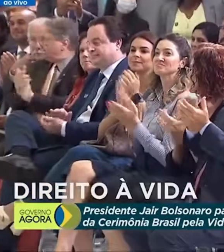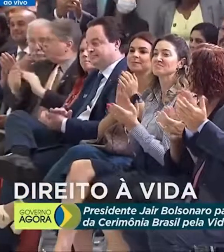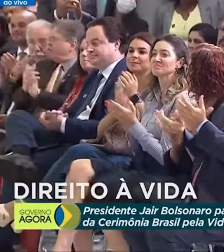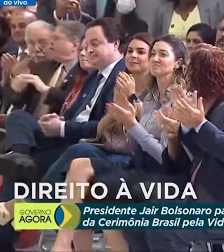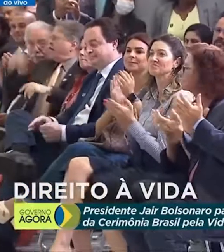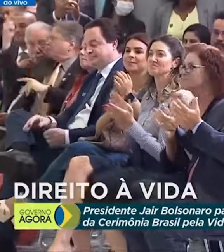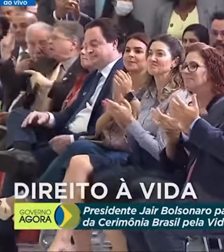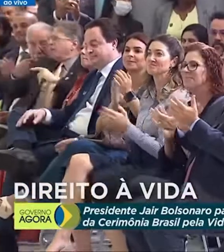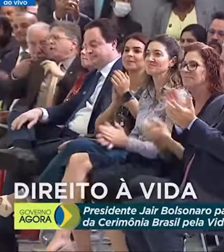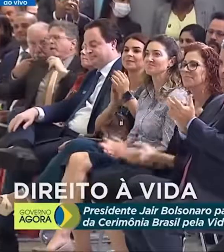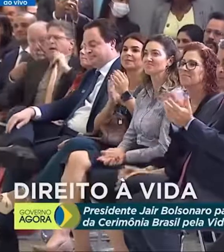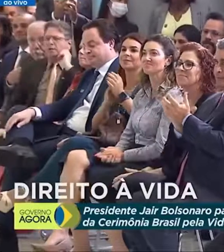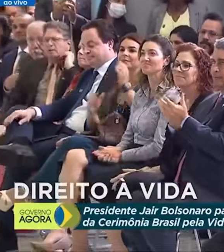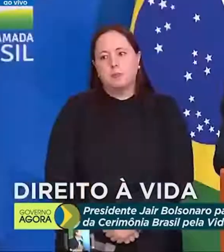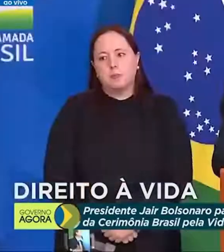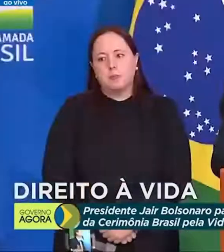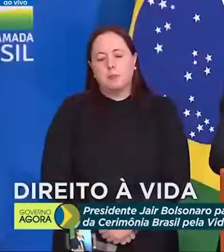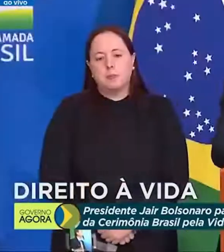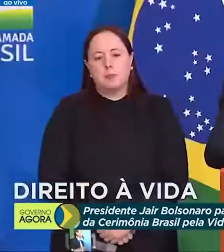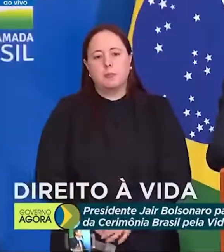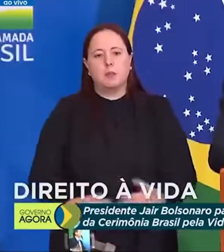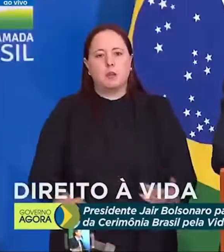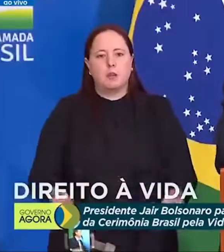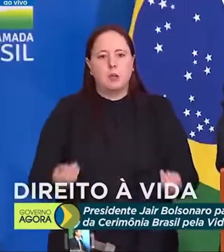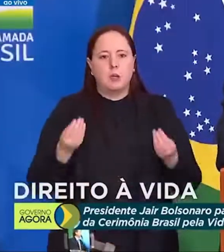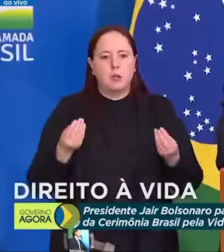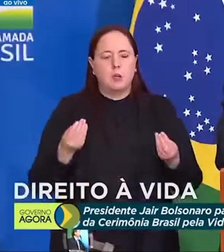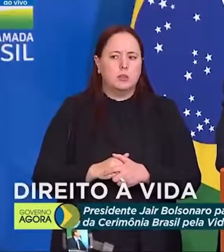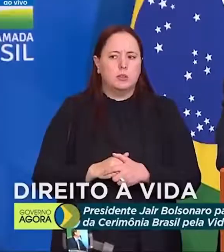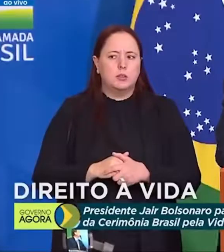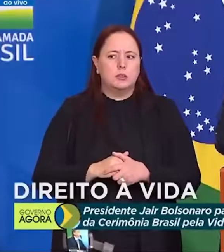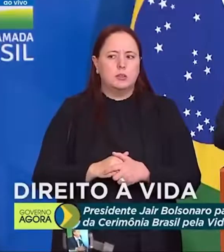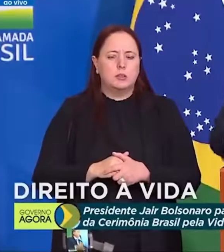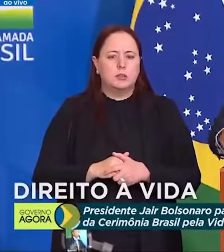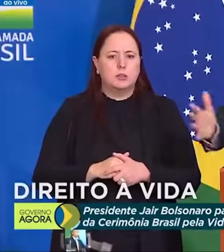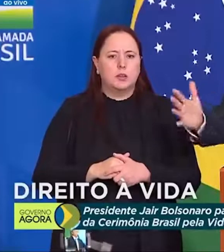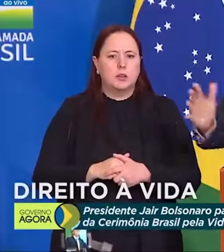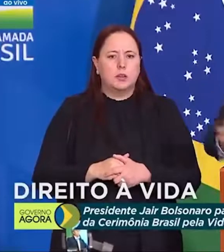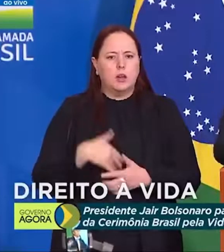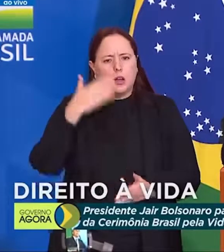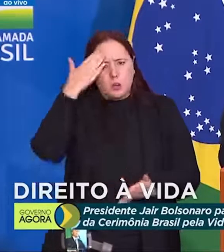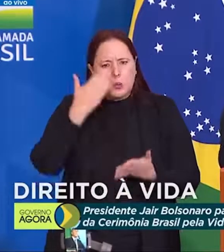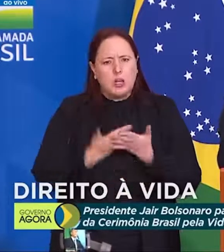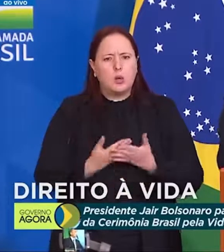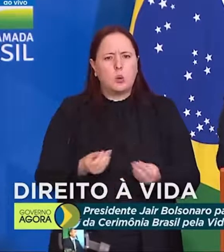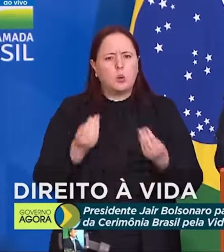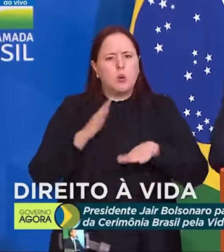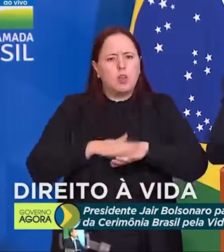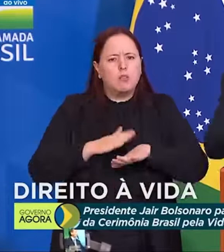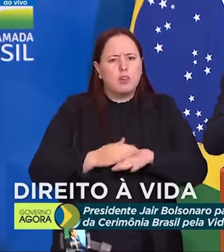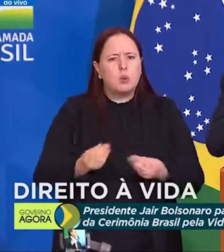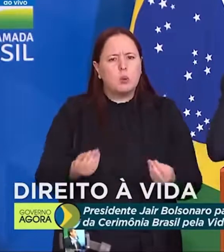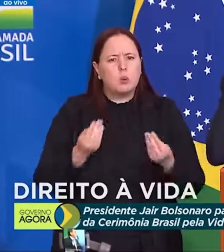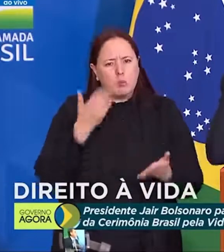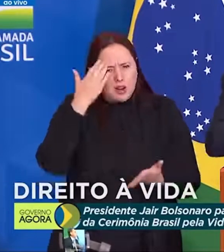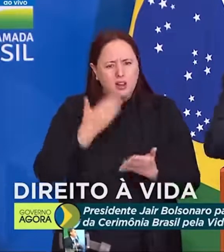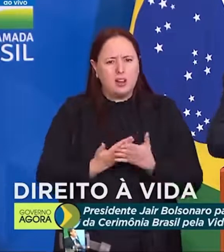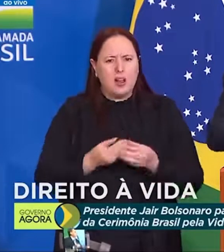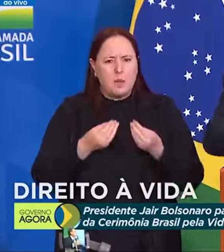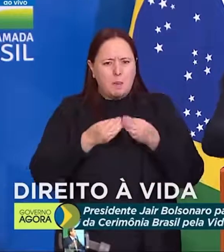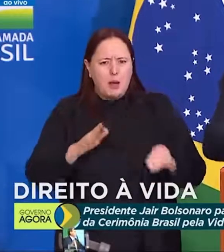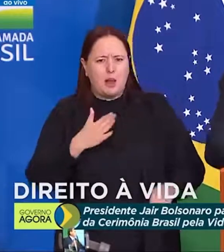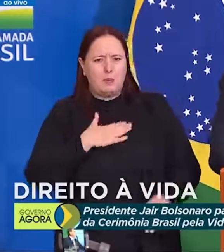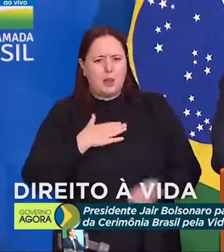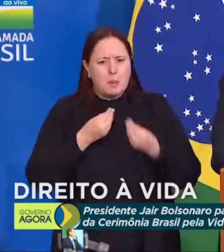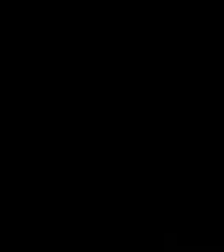certas medidas saltam aos olhos dos leigos. É inacreditável o que fazem. Querem prejudicar a mim e